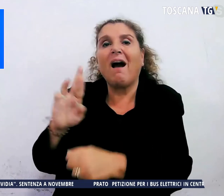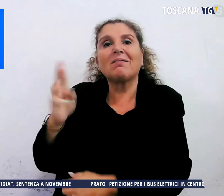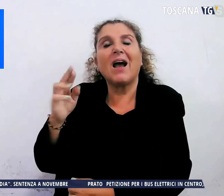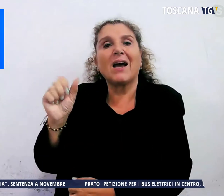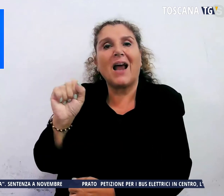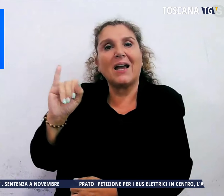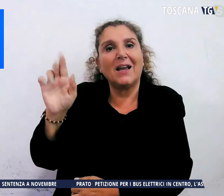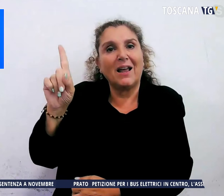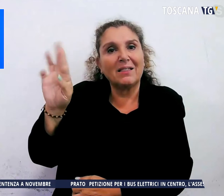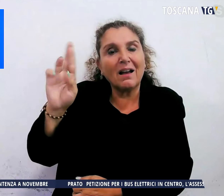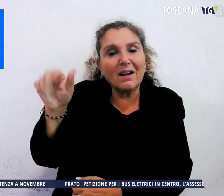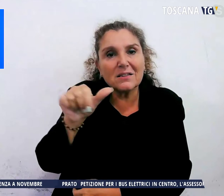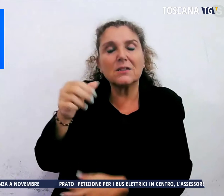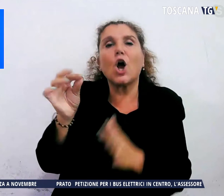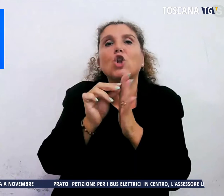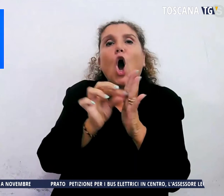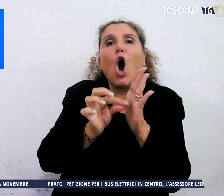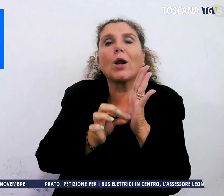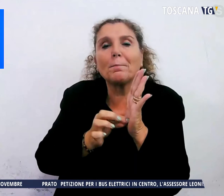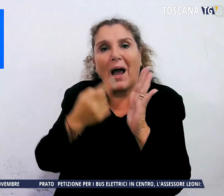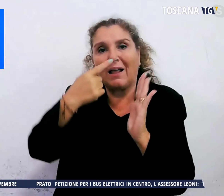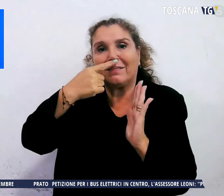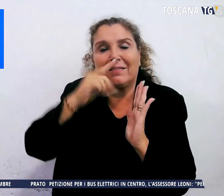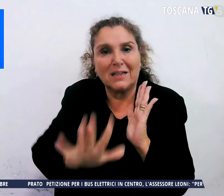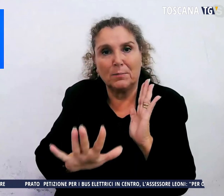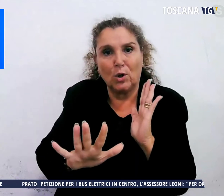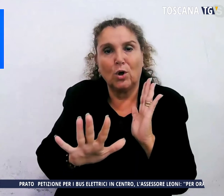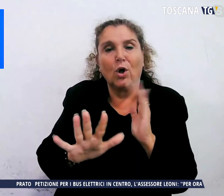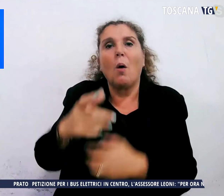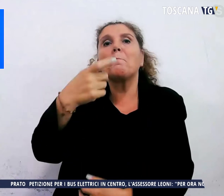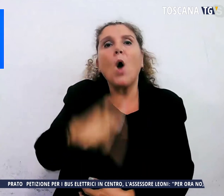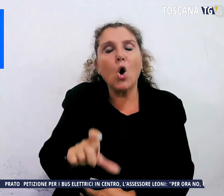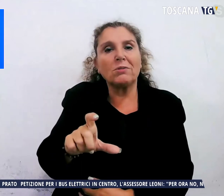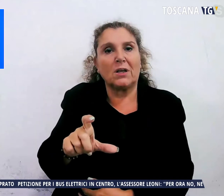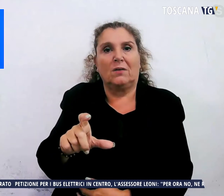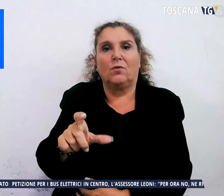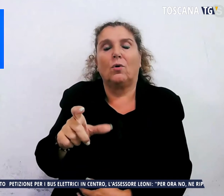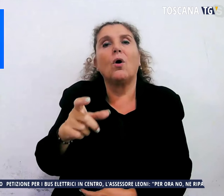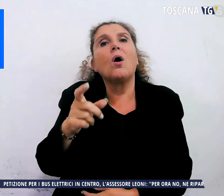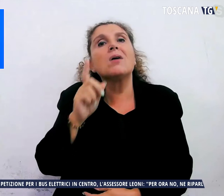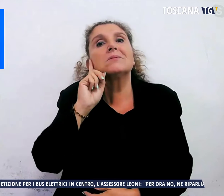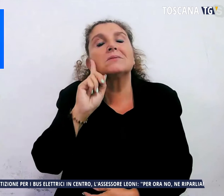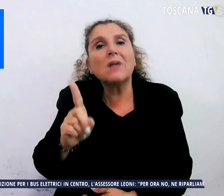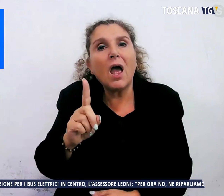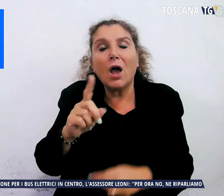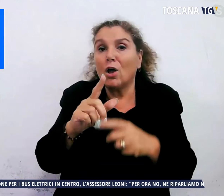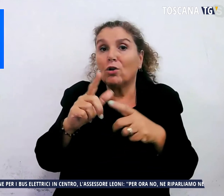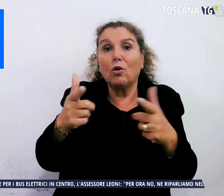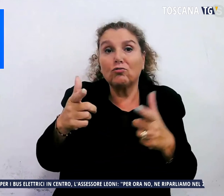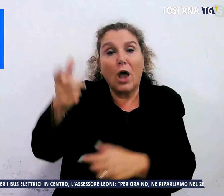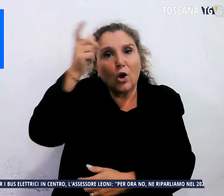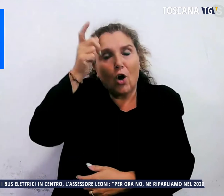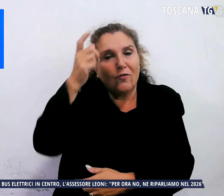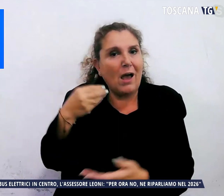norma di questo tipo. Perché, aggiunge ancora Nardella, se non la fa il governo saremo